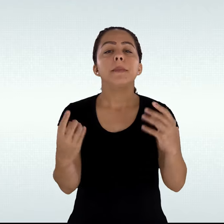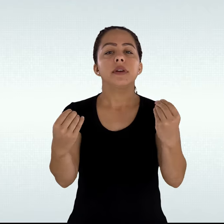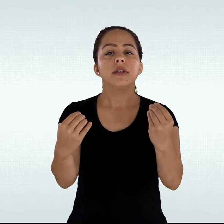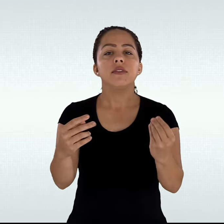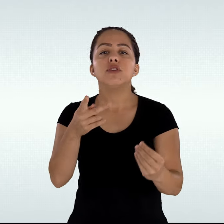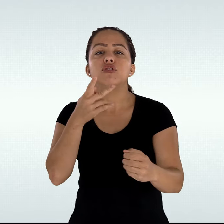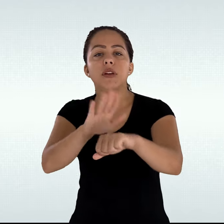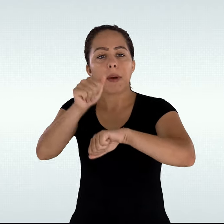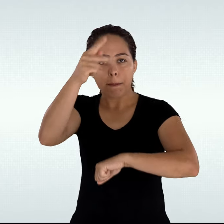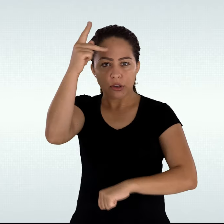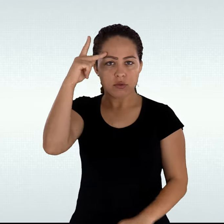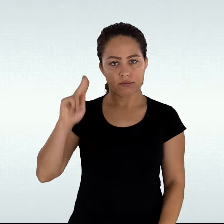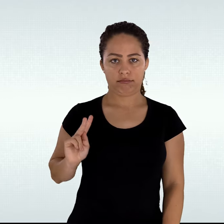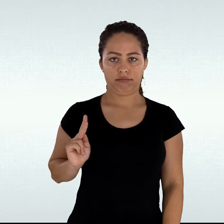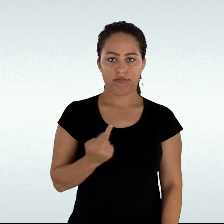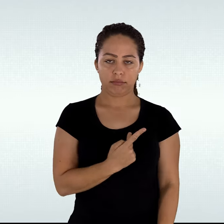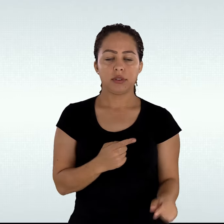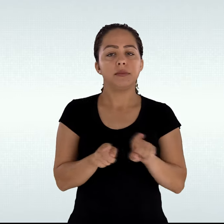transexuais e travestis.